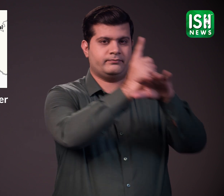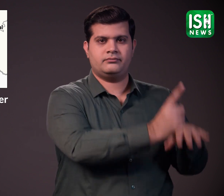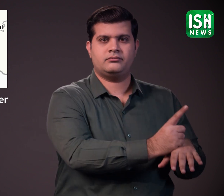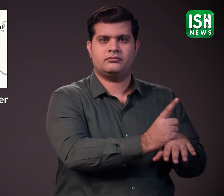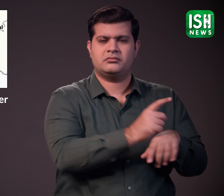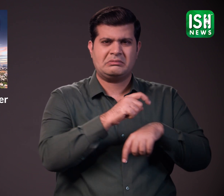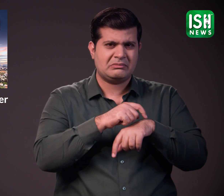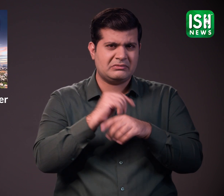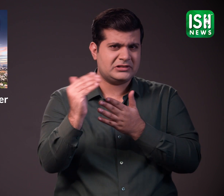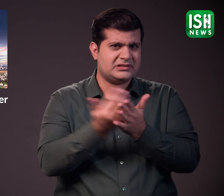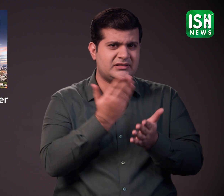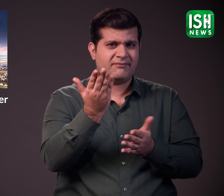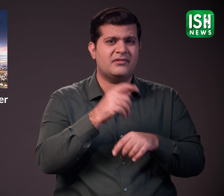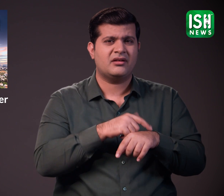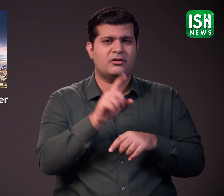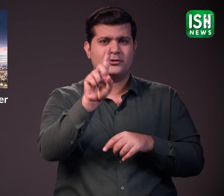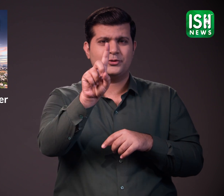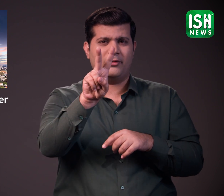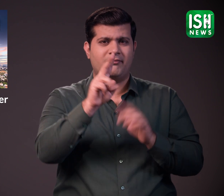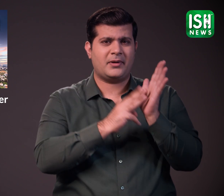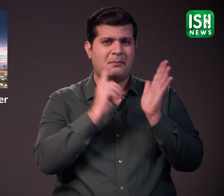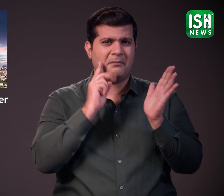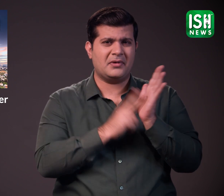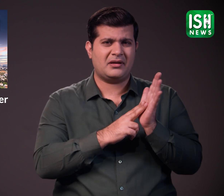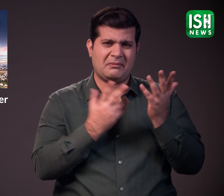शुरू की जाएगी यह महज 12 मिनिट का सफर होगा